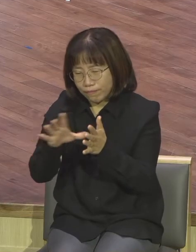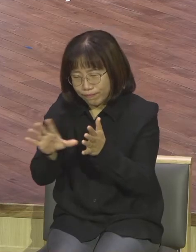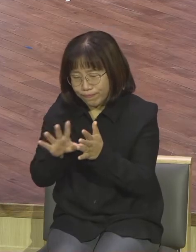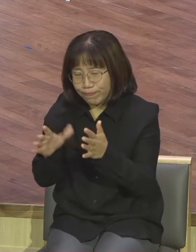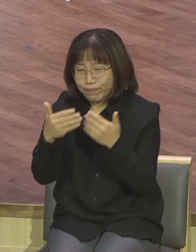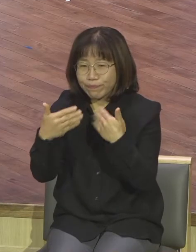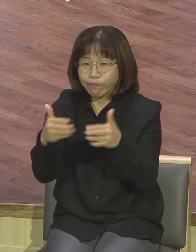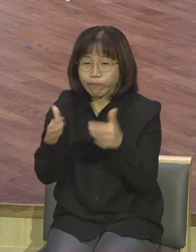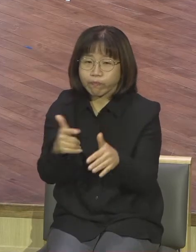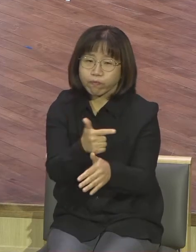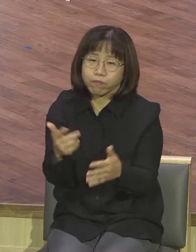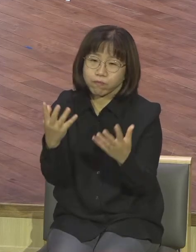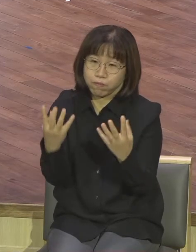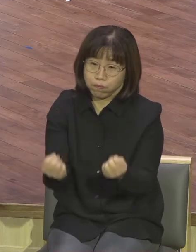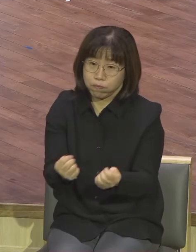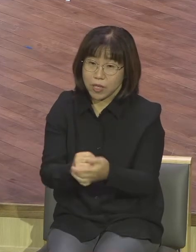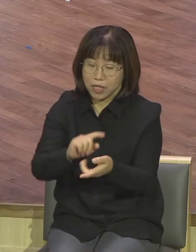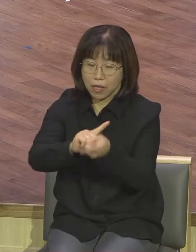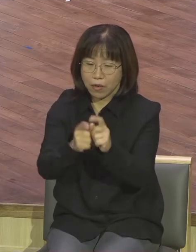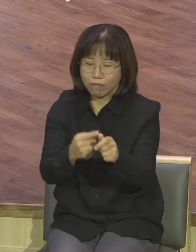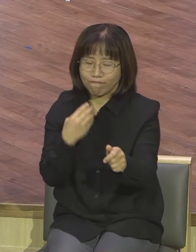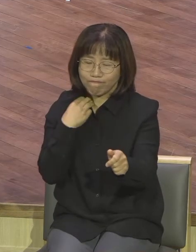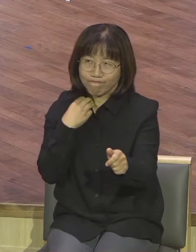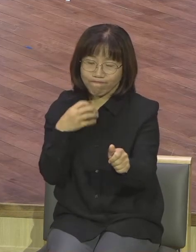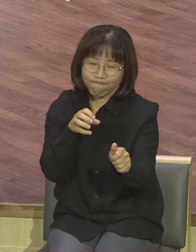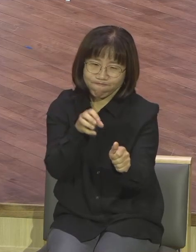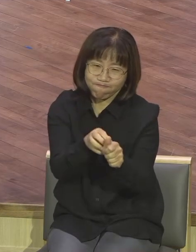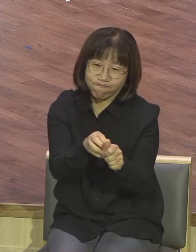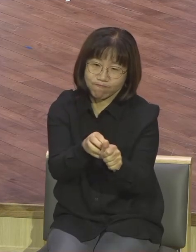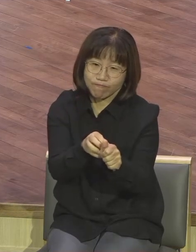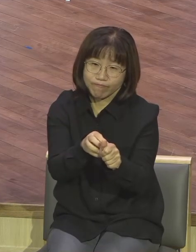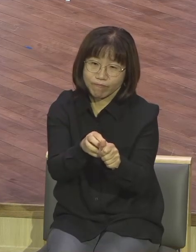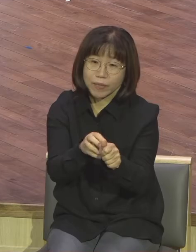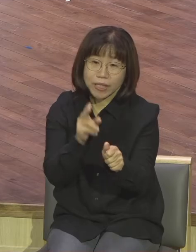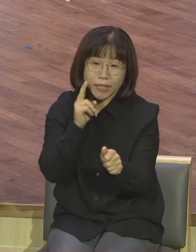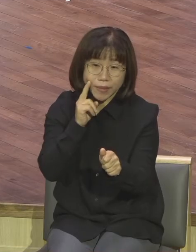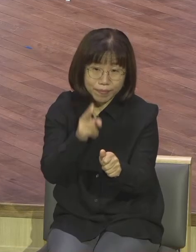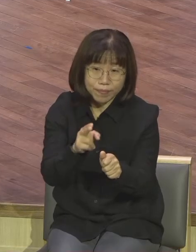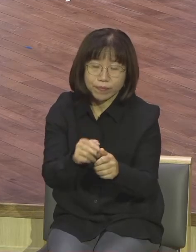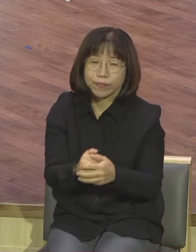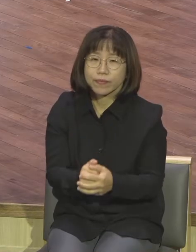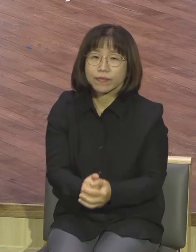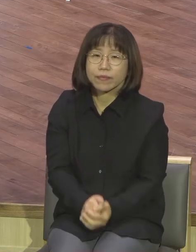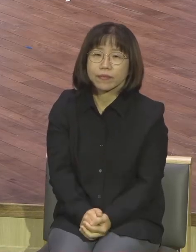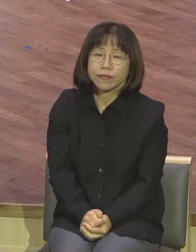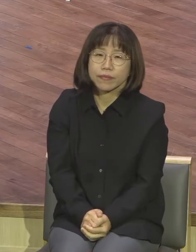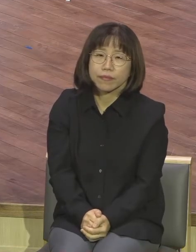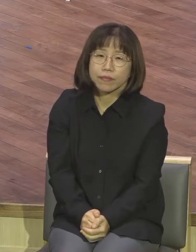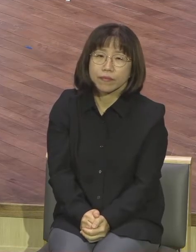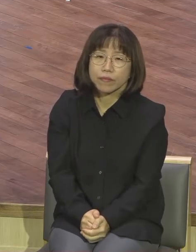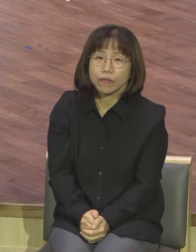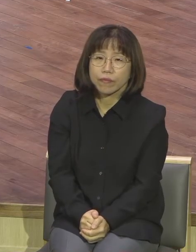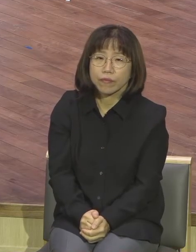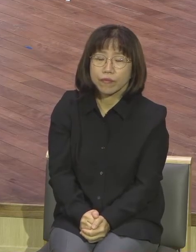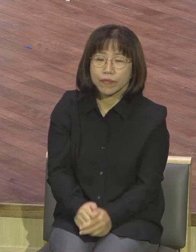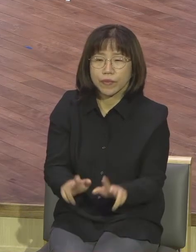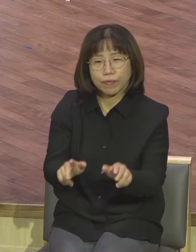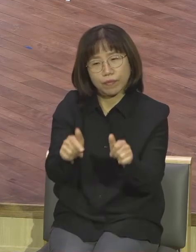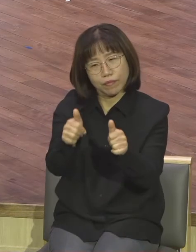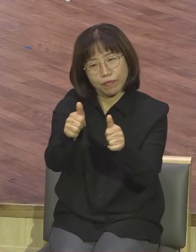또 뭡니까 서로 물고 뜯고 그렇게 하는 형국이 지금 되어져 있는데 아마 둘 중에 하나가